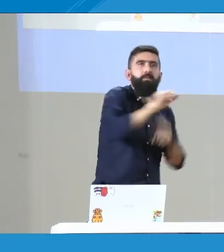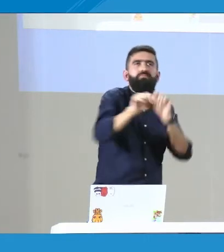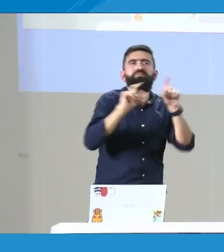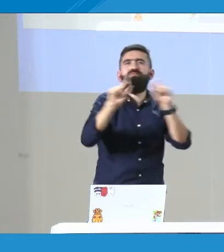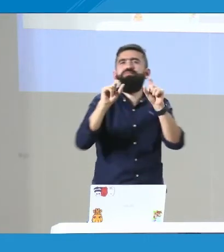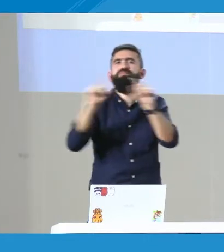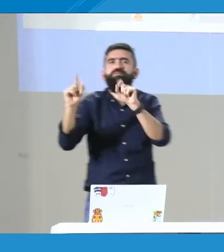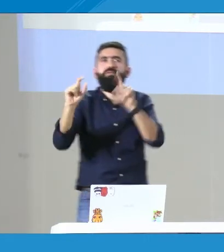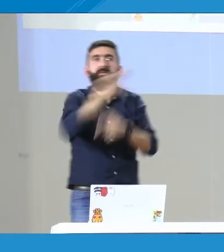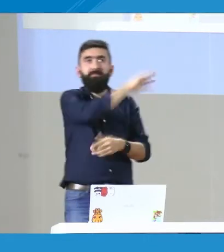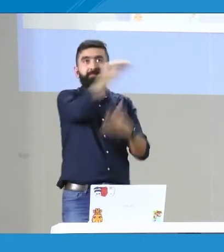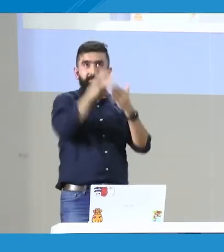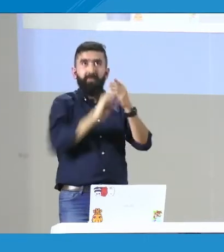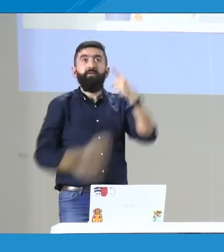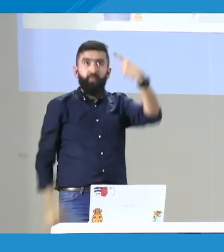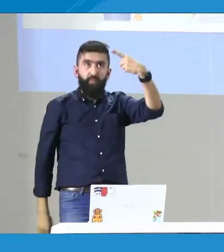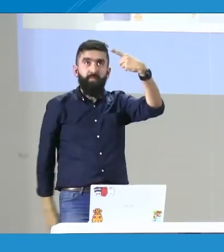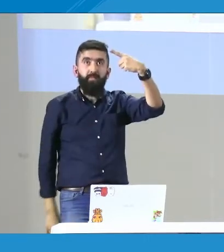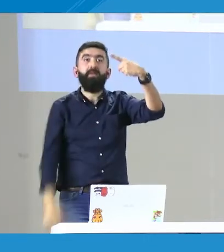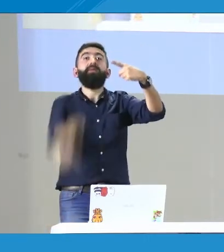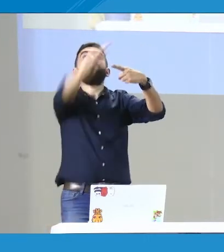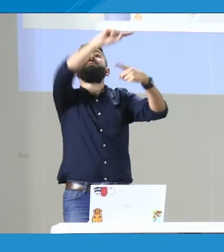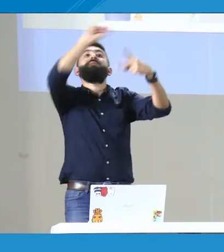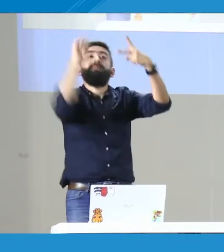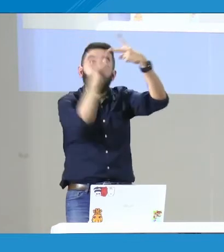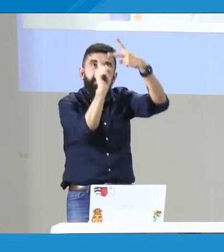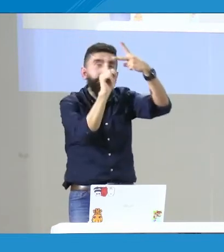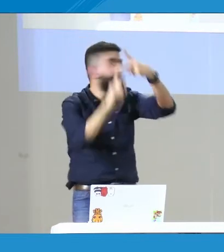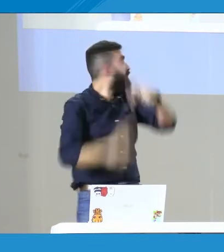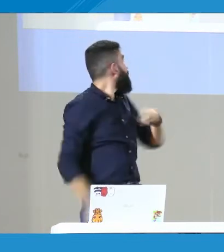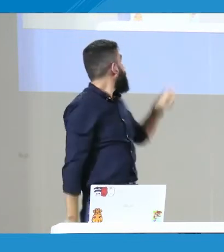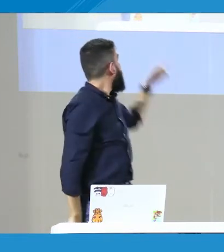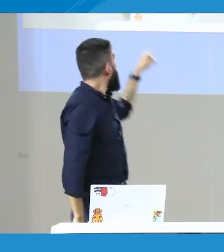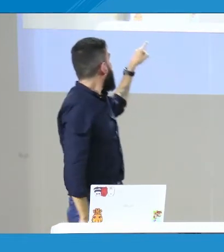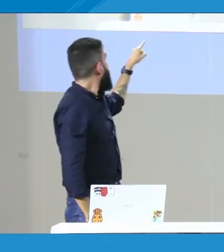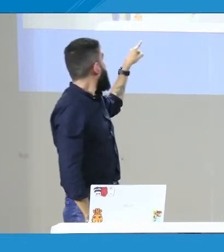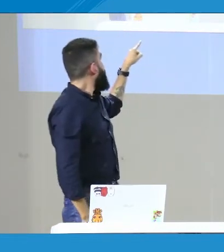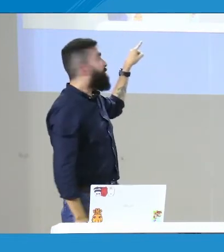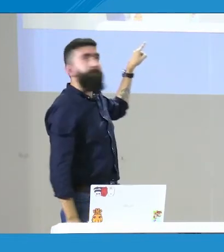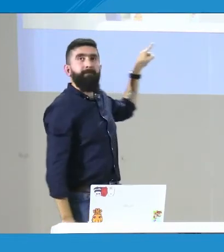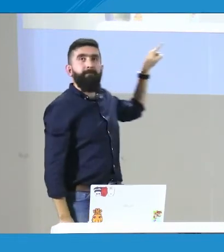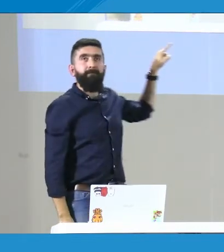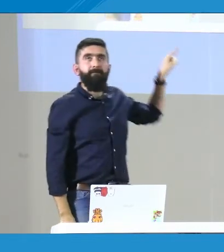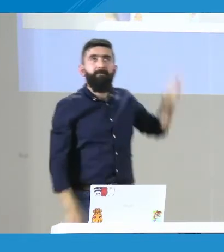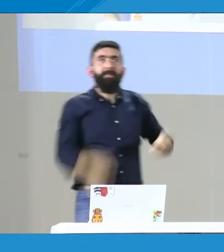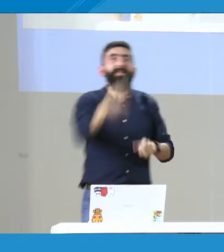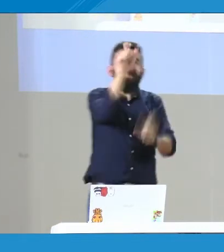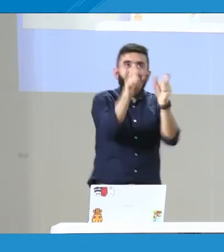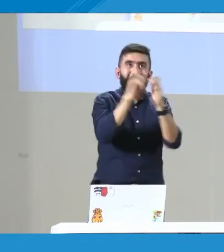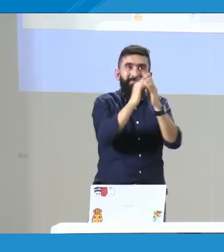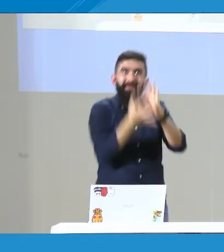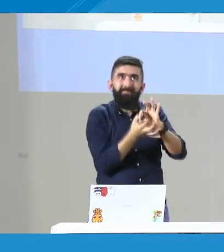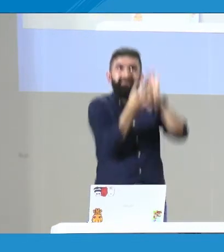cuántas personas sordas y en qué condiciones están. Entonces, allí es donde se va a empezar a hacer esa consulta. Bueno, la segunda línea de investigación